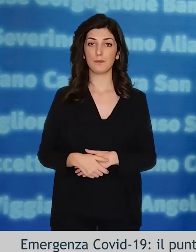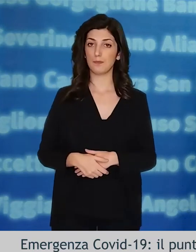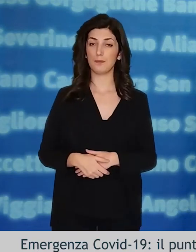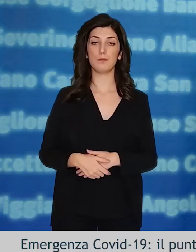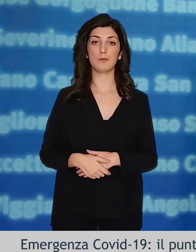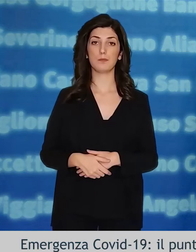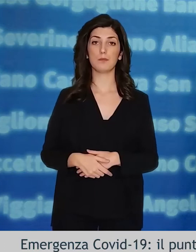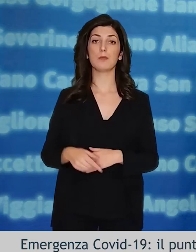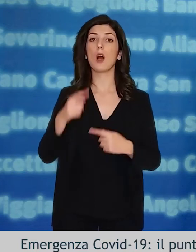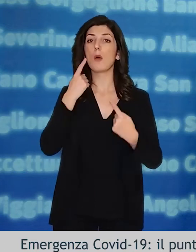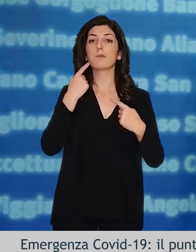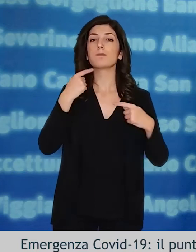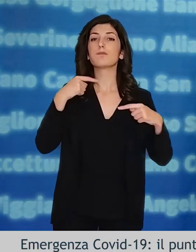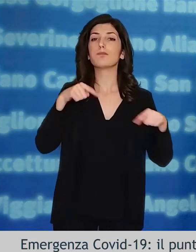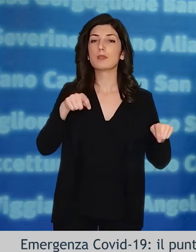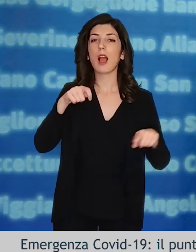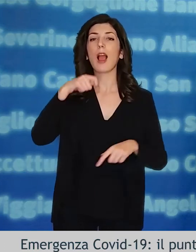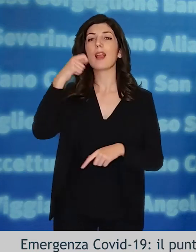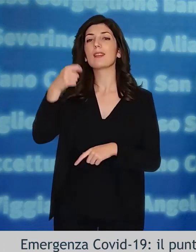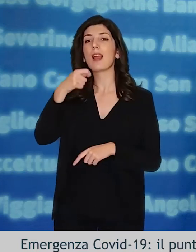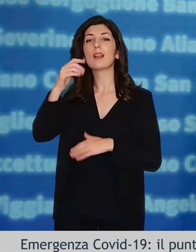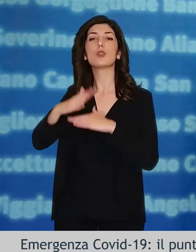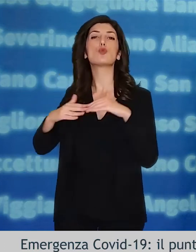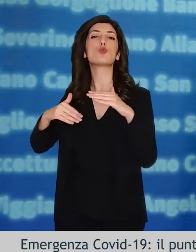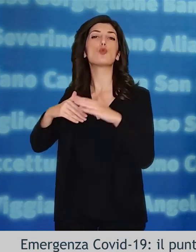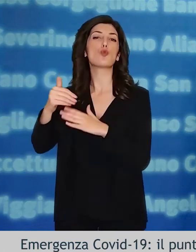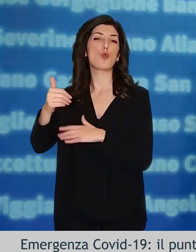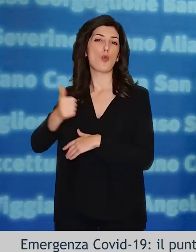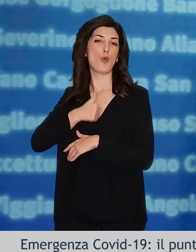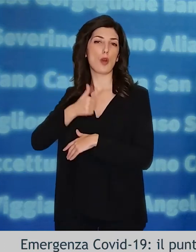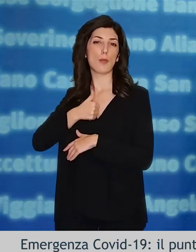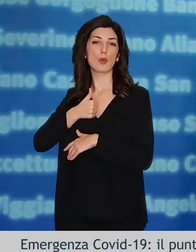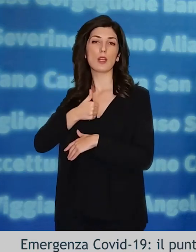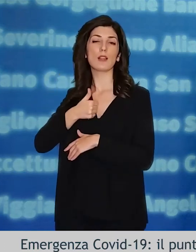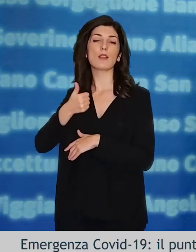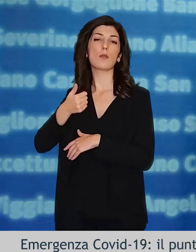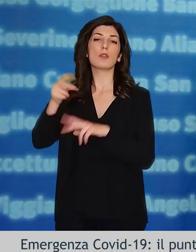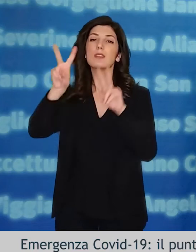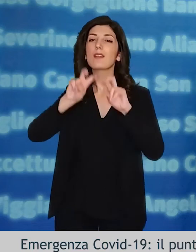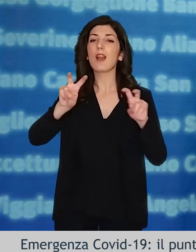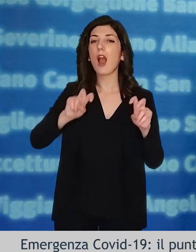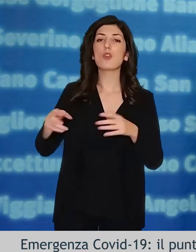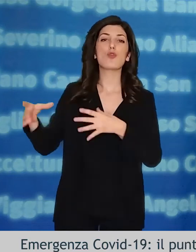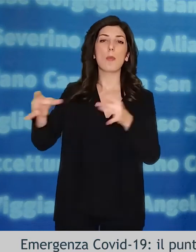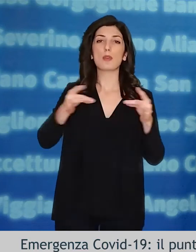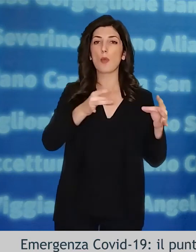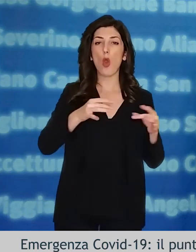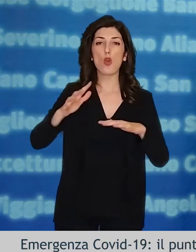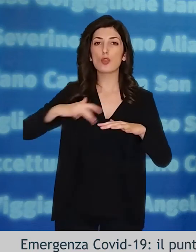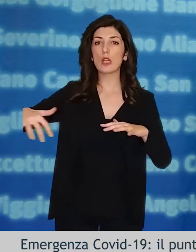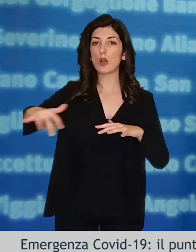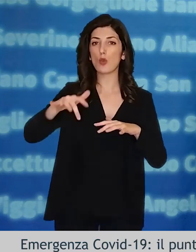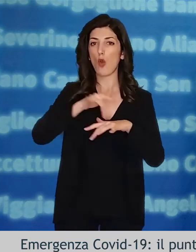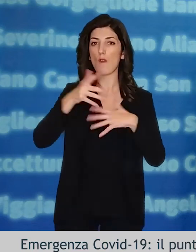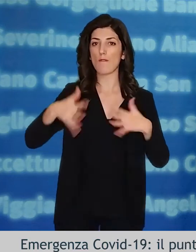70 anni d'età, a probabile testimonianza dell'interessamento di qualche struttura protetta, così confermato da indagini